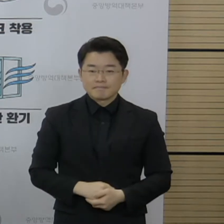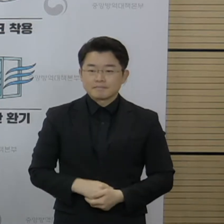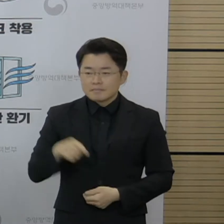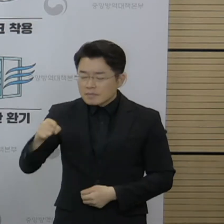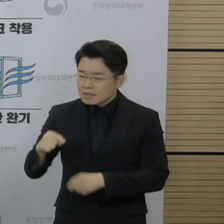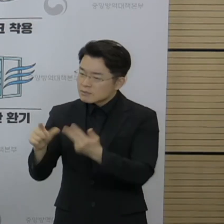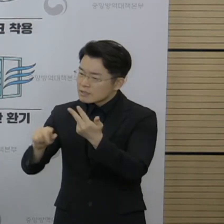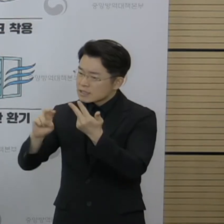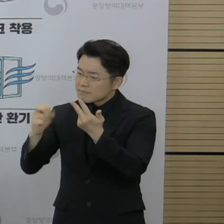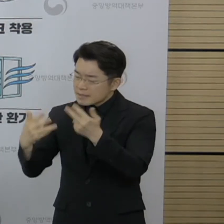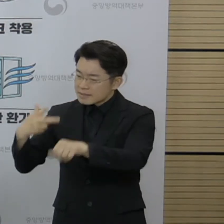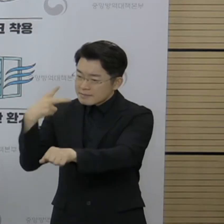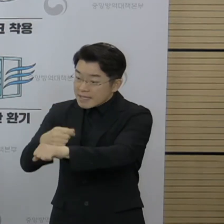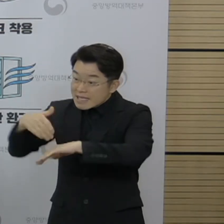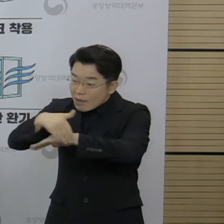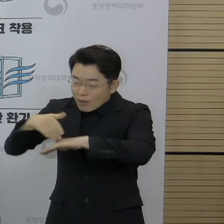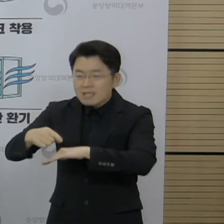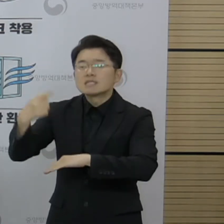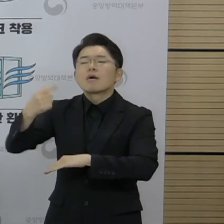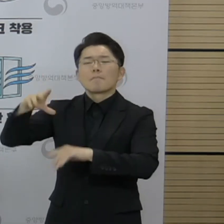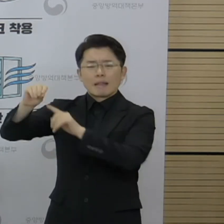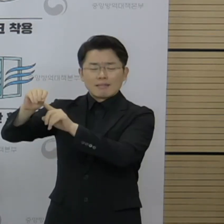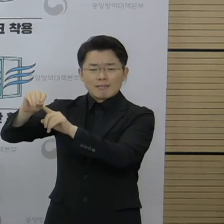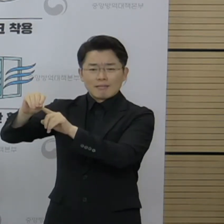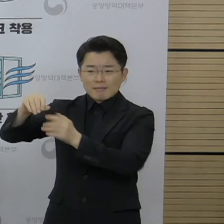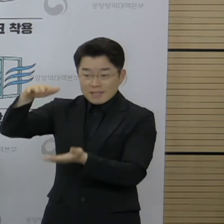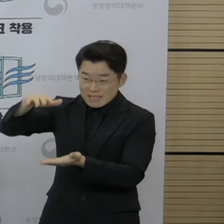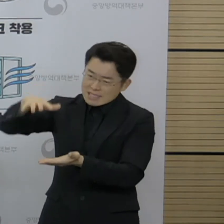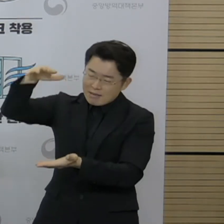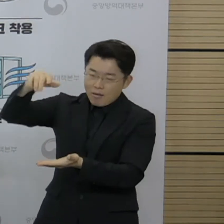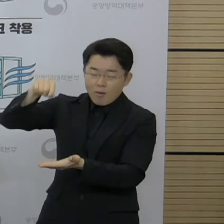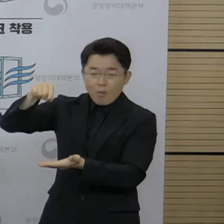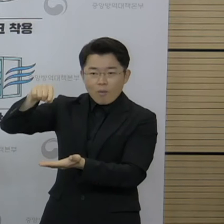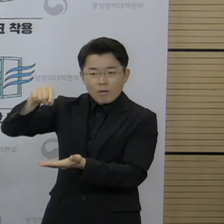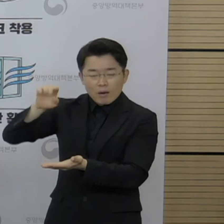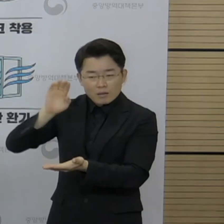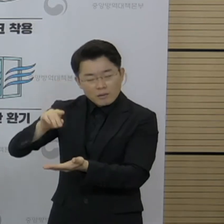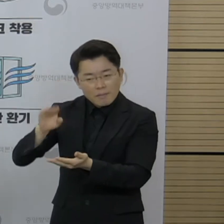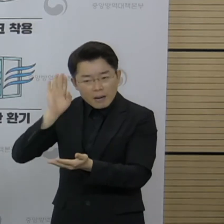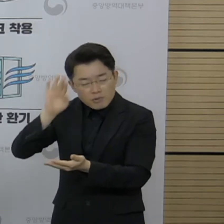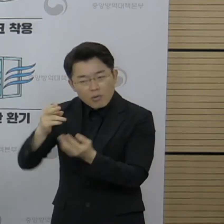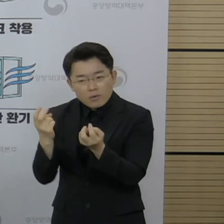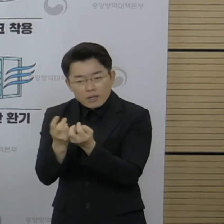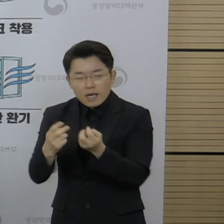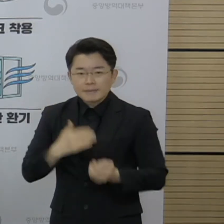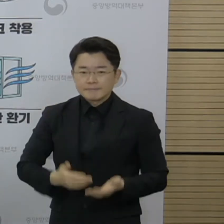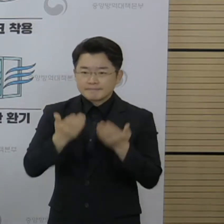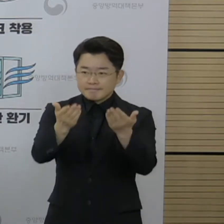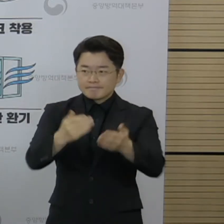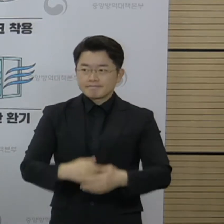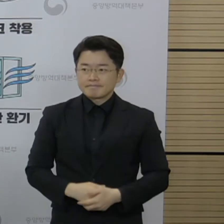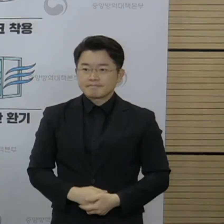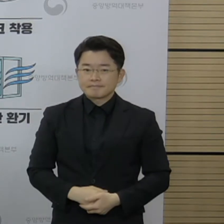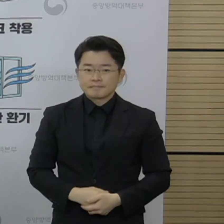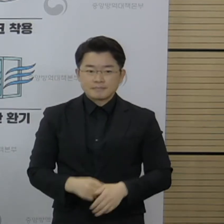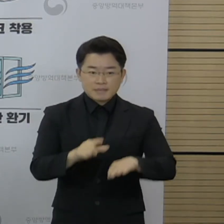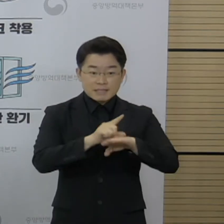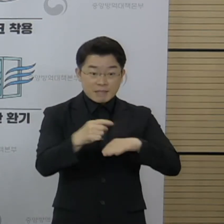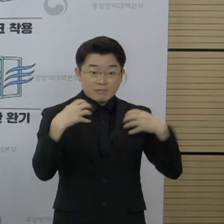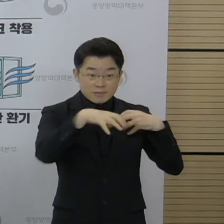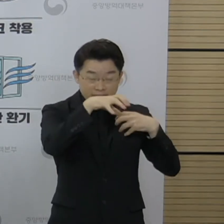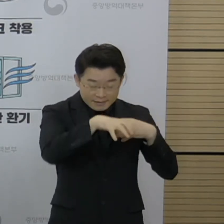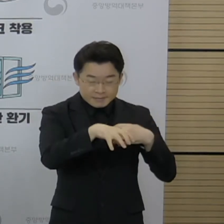일정이 변경이 된 부분이 있습니다. 정리해서 말씀드리면 지자체 자율 접종에 투입되는